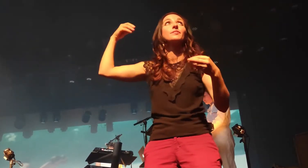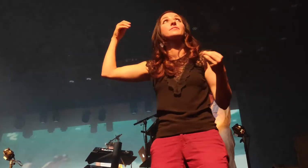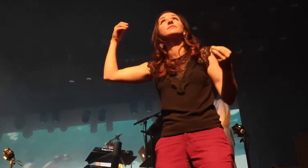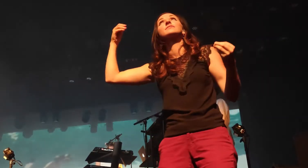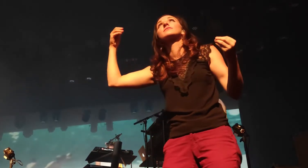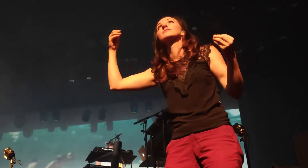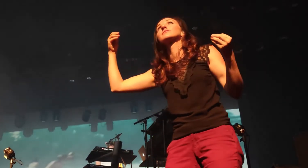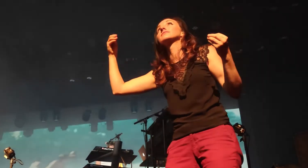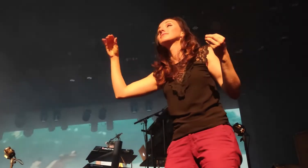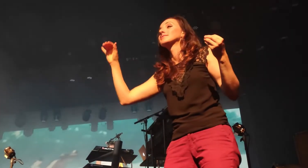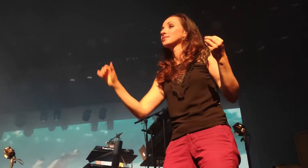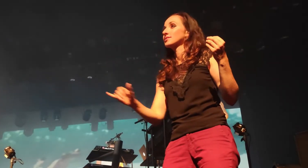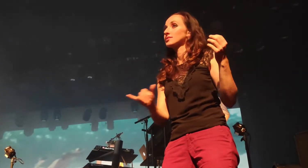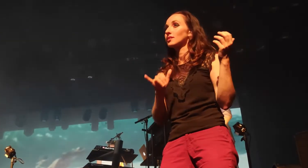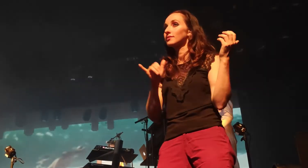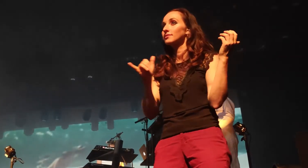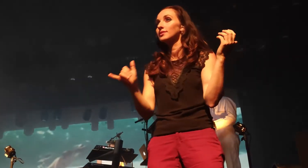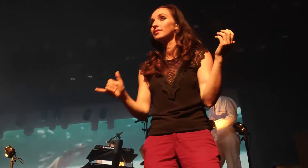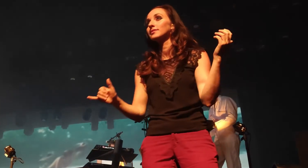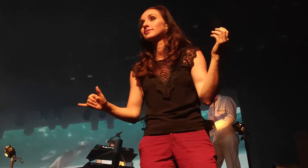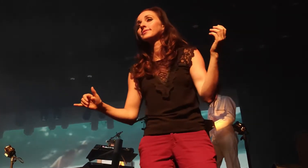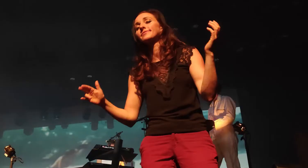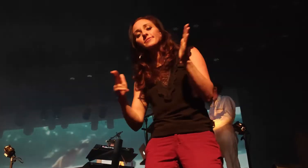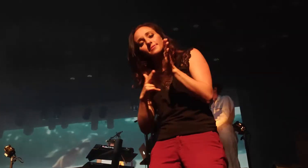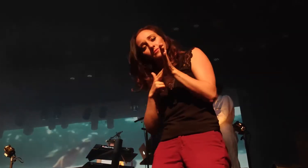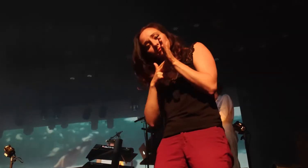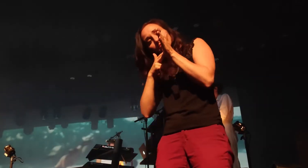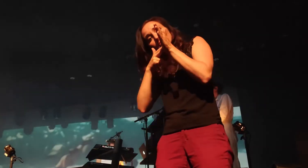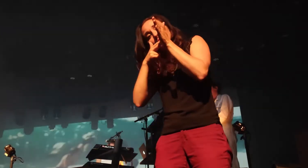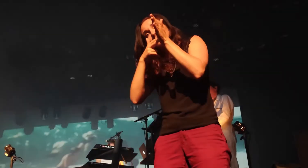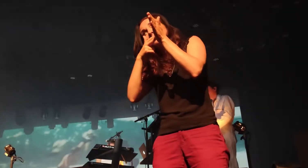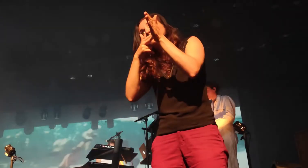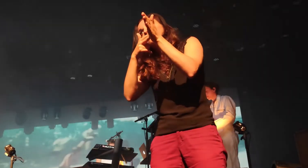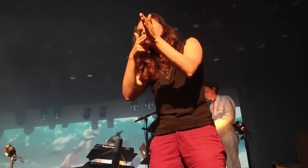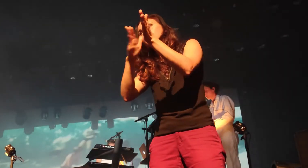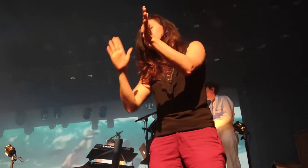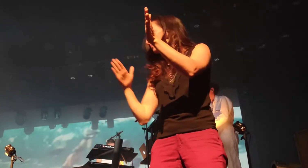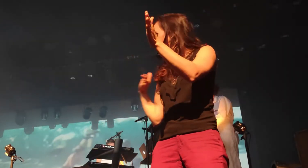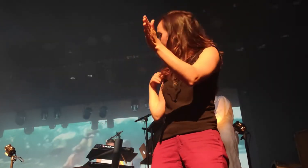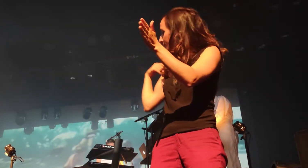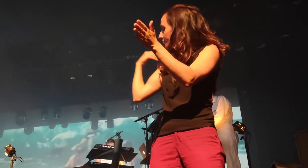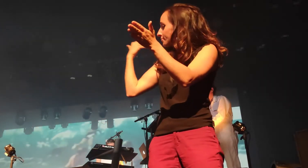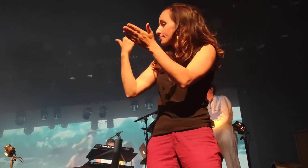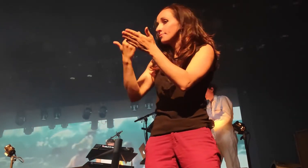Encore fidèle Aujourd'hui nous unis